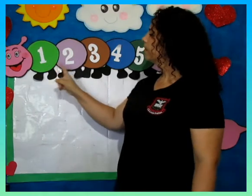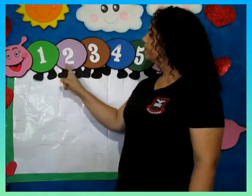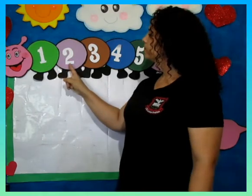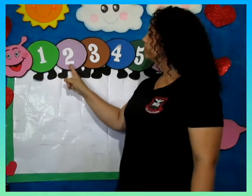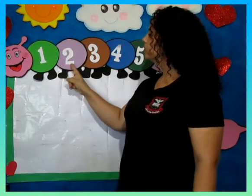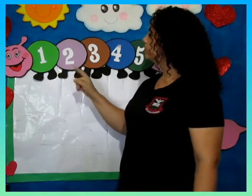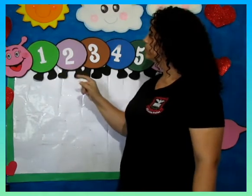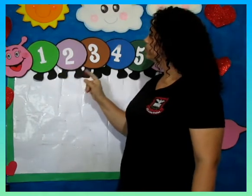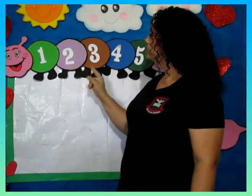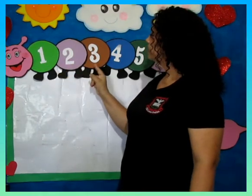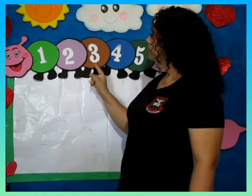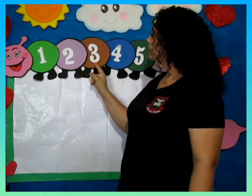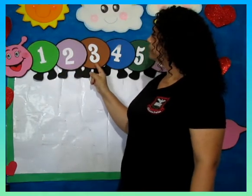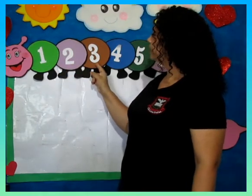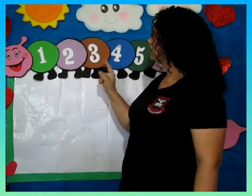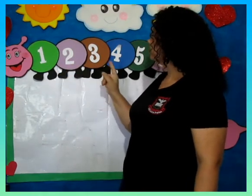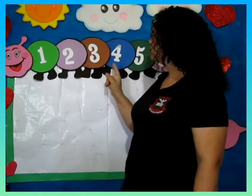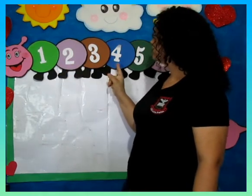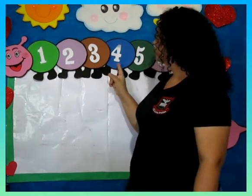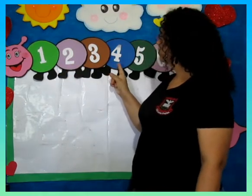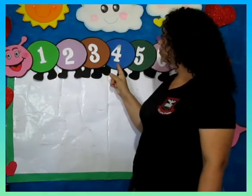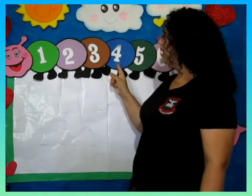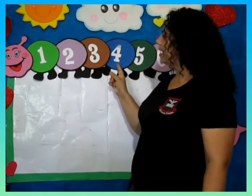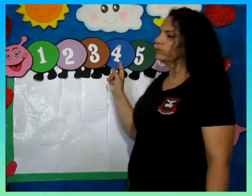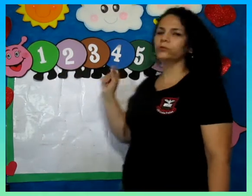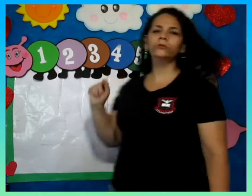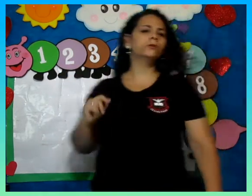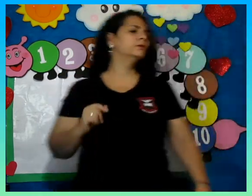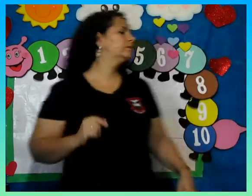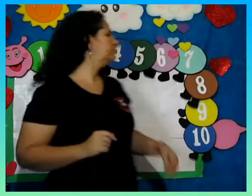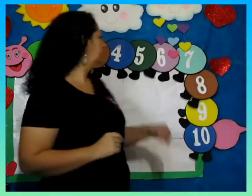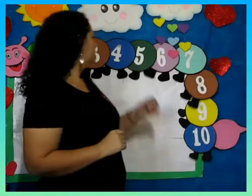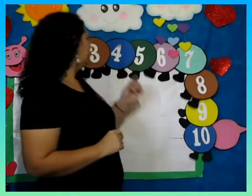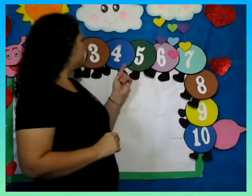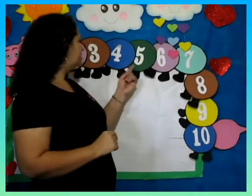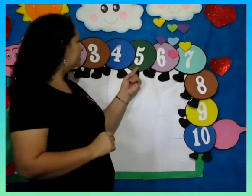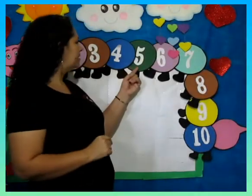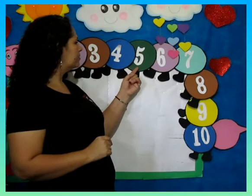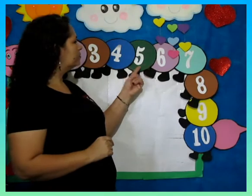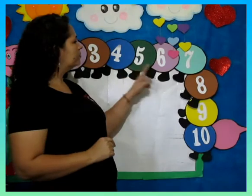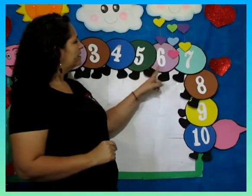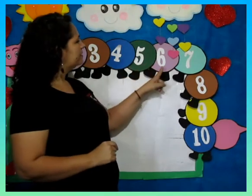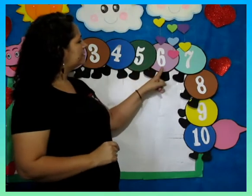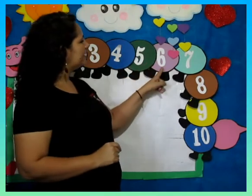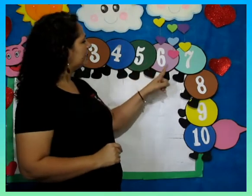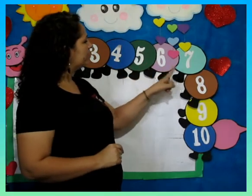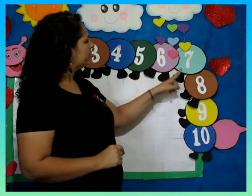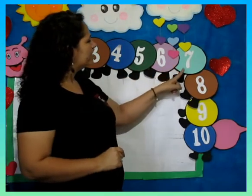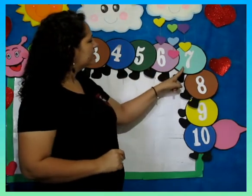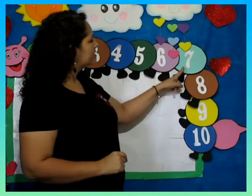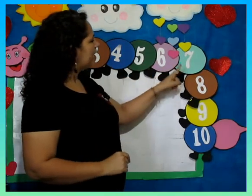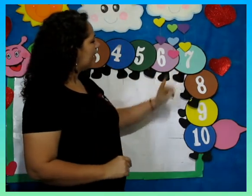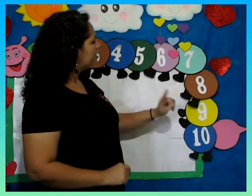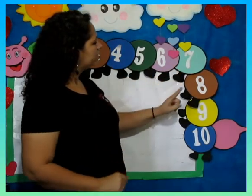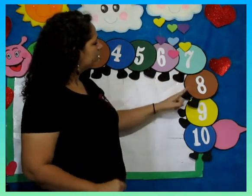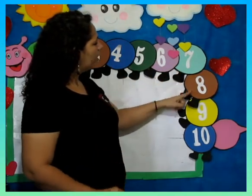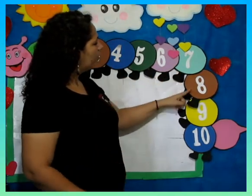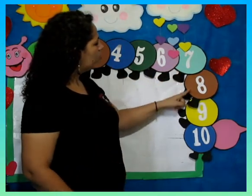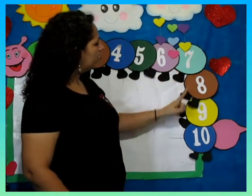2, 3, 4, 5, 6, 7, 8,